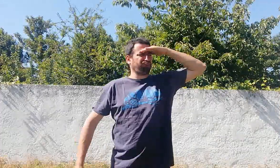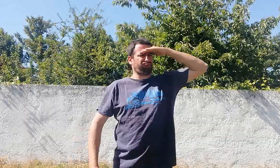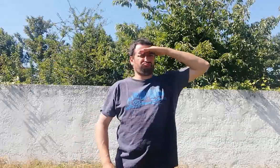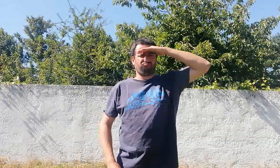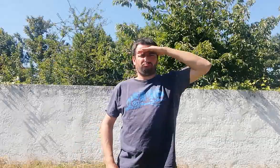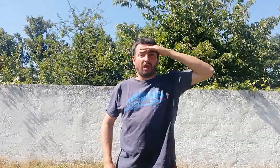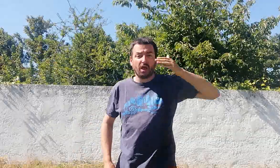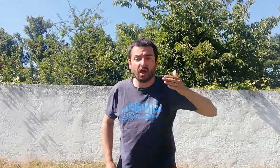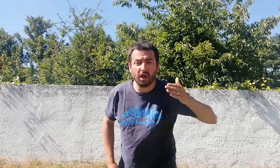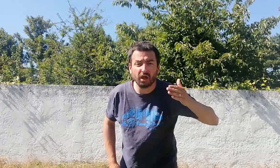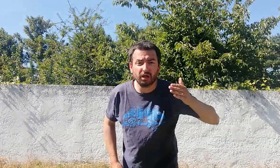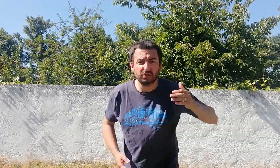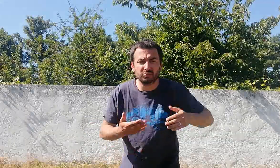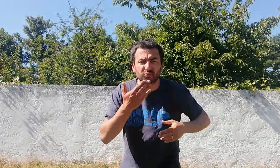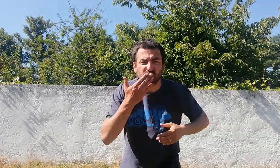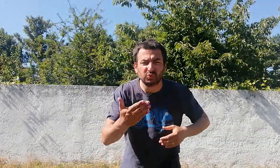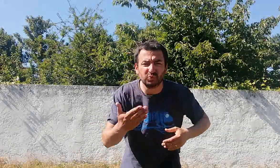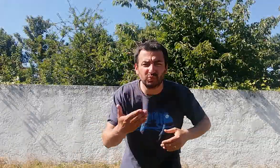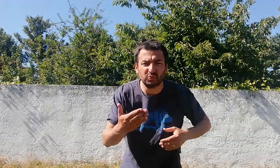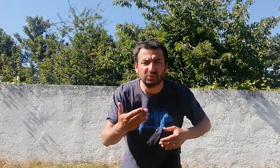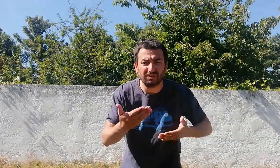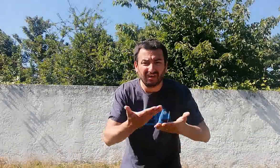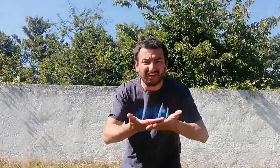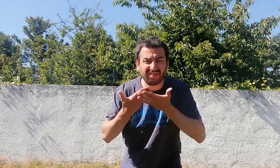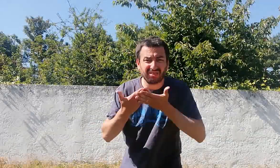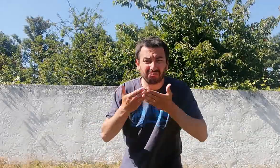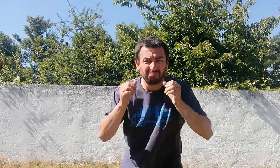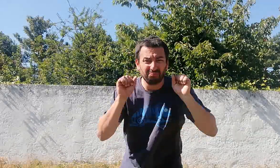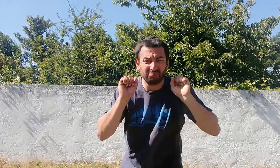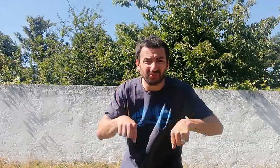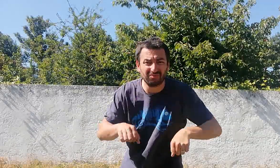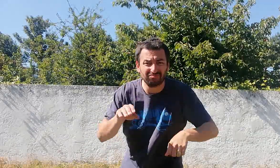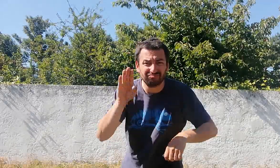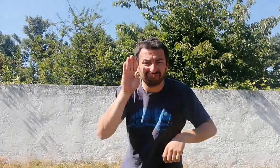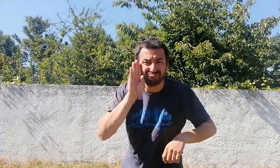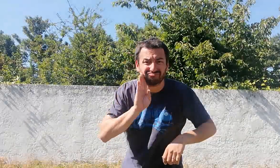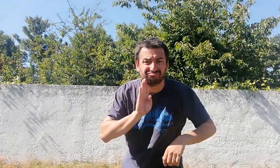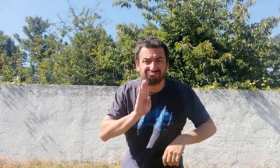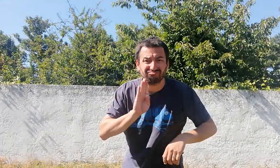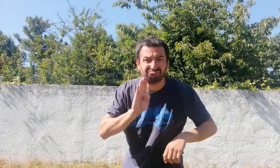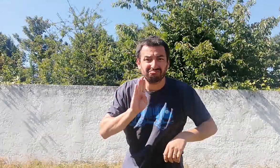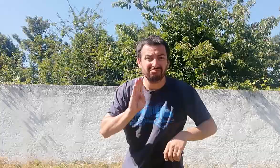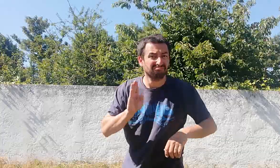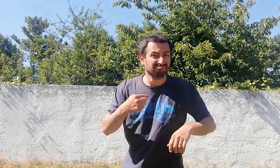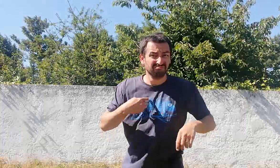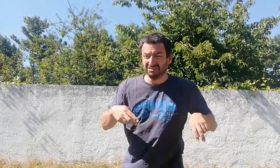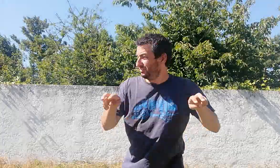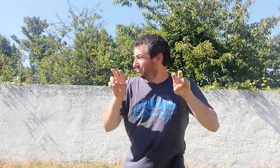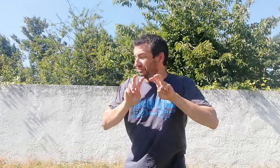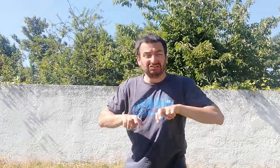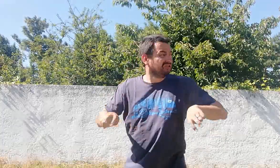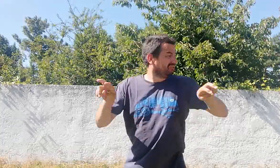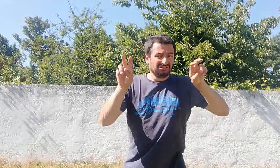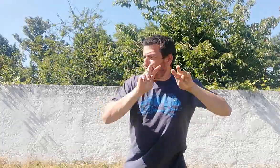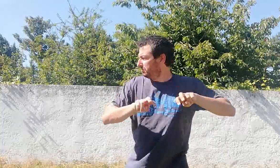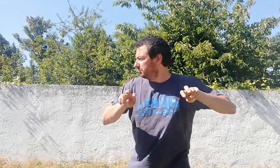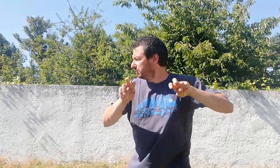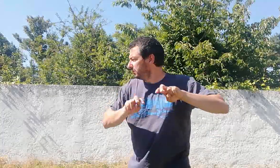Oh ! Bonjour ! Est-ce que vous pouvez m'aider, s'il vous plaît ? Je cherche... Ah,